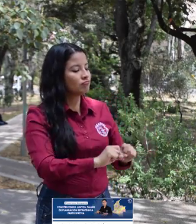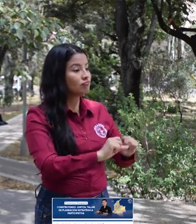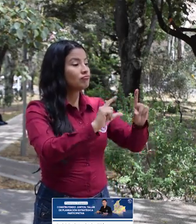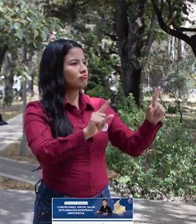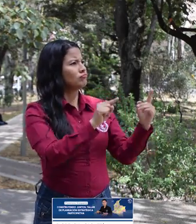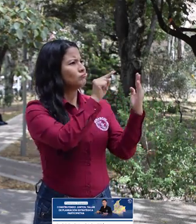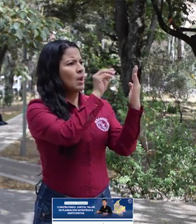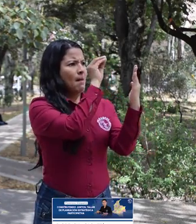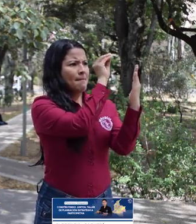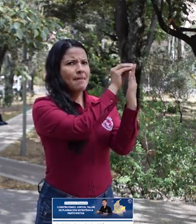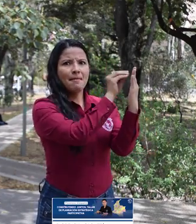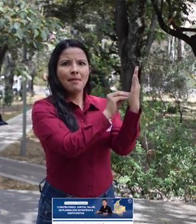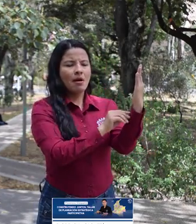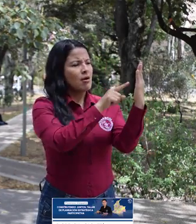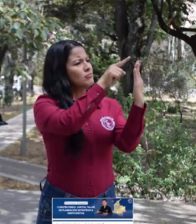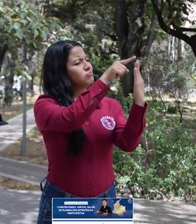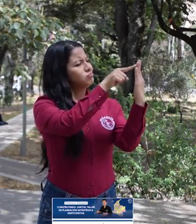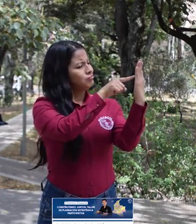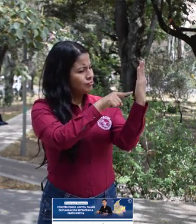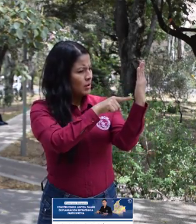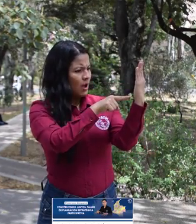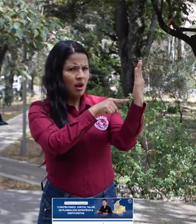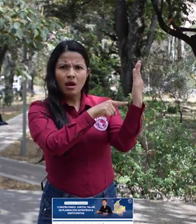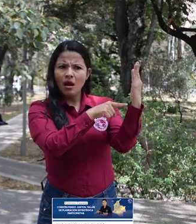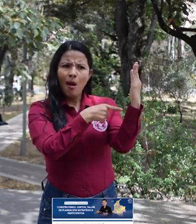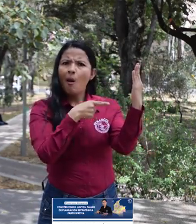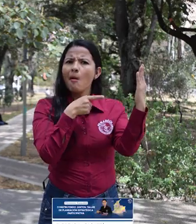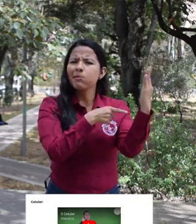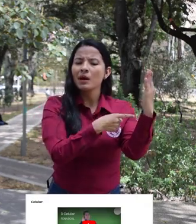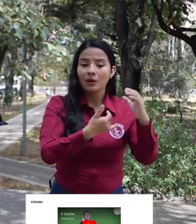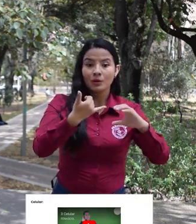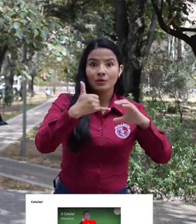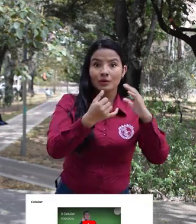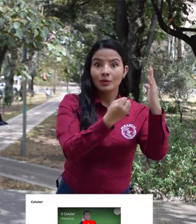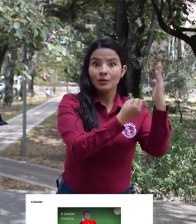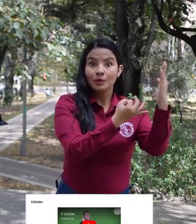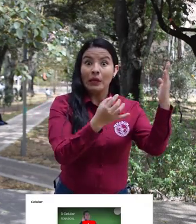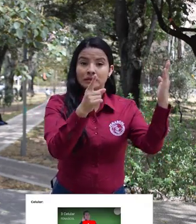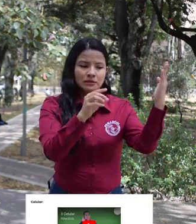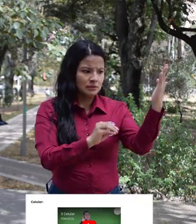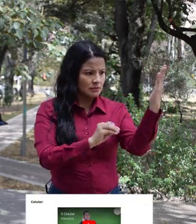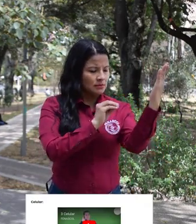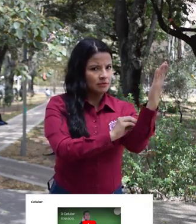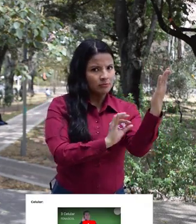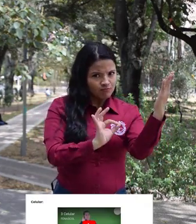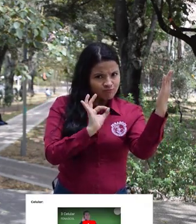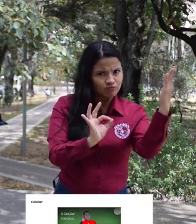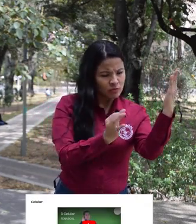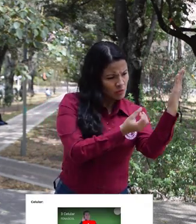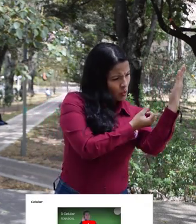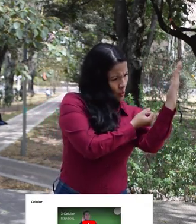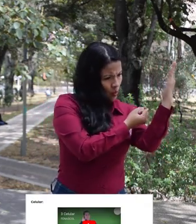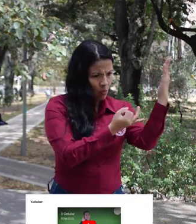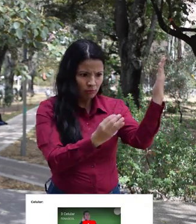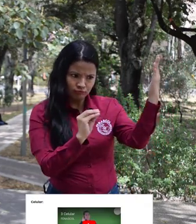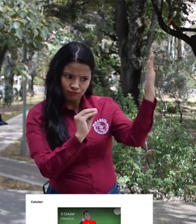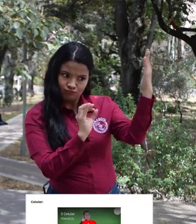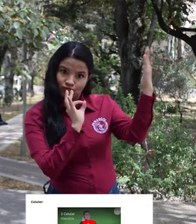formulario. Inscríbete en el formulario, rellenando todas las casillas que te solicitan. 2.